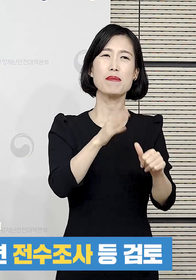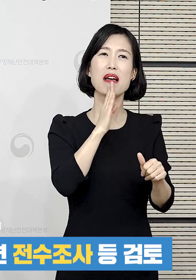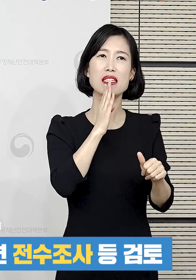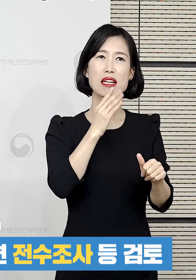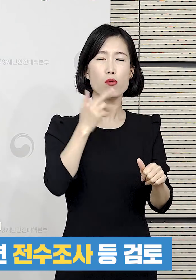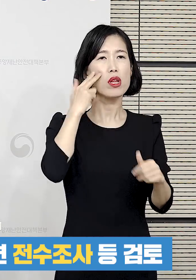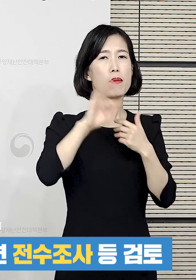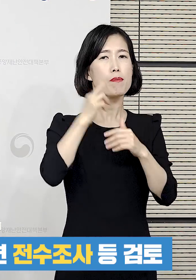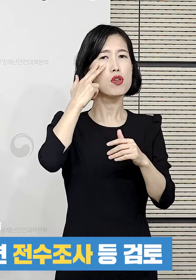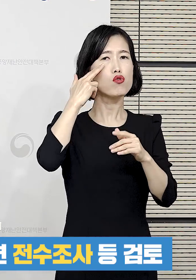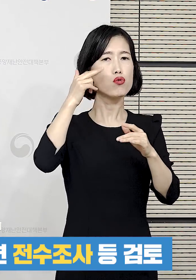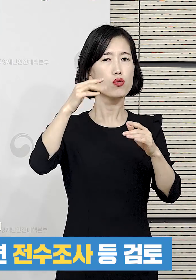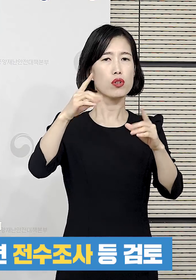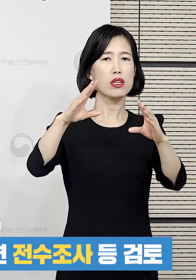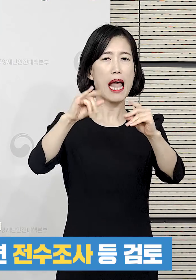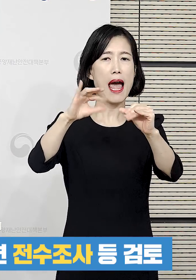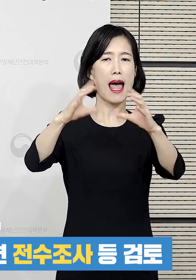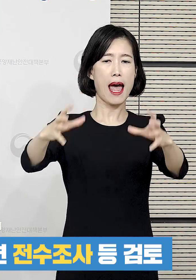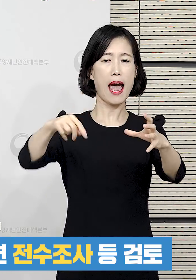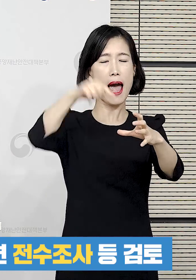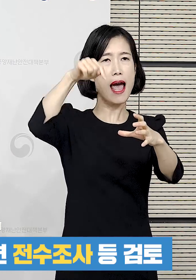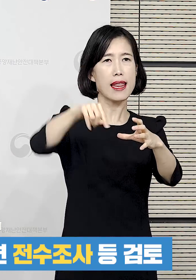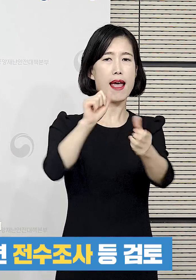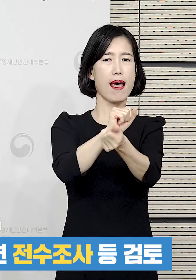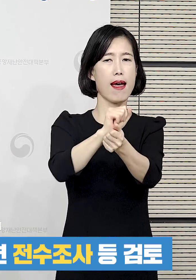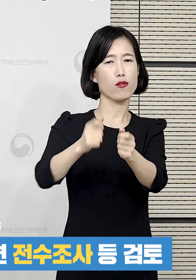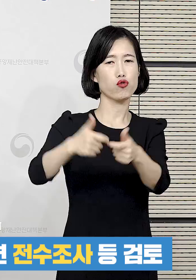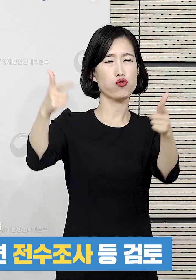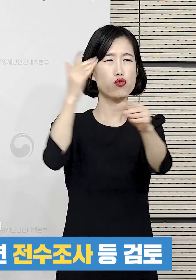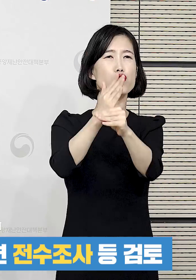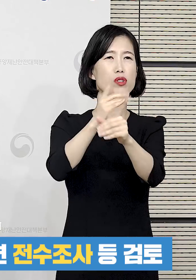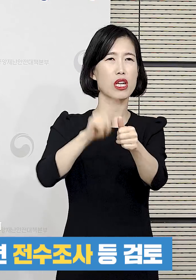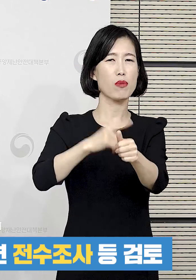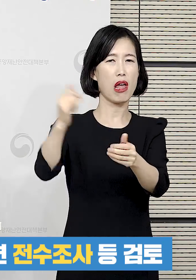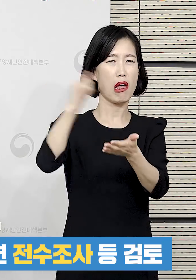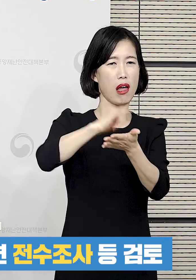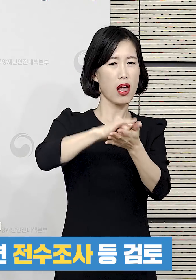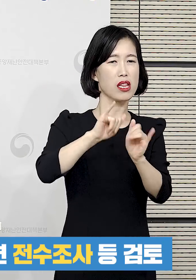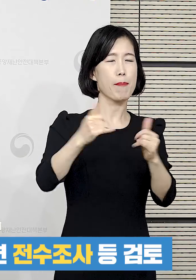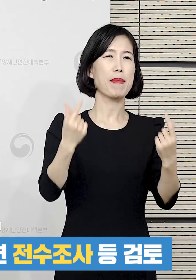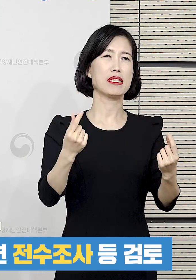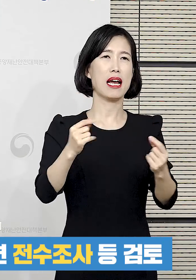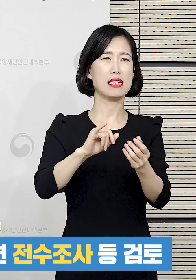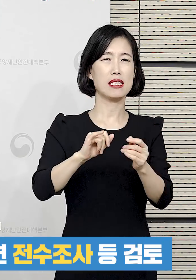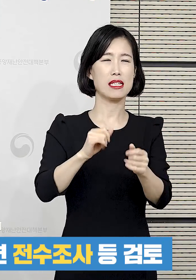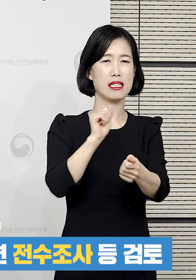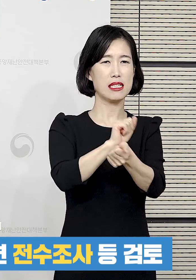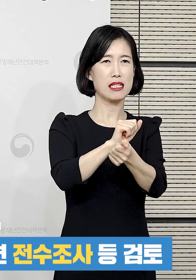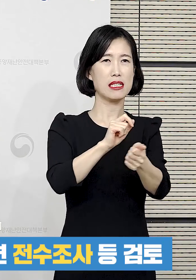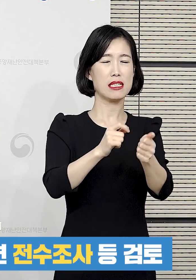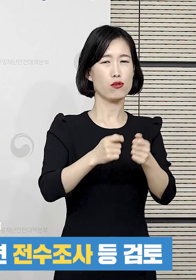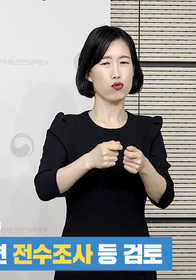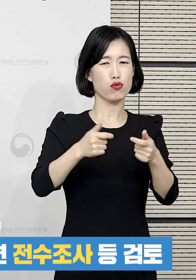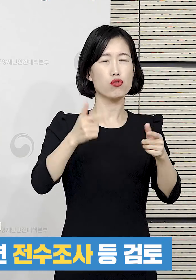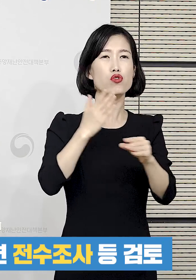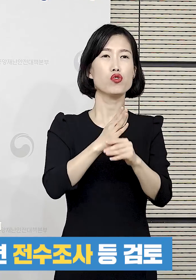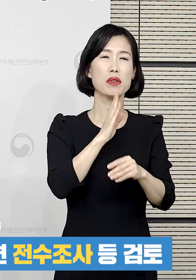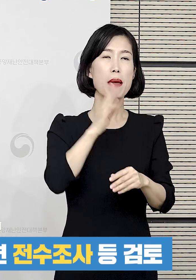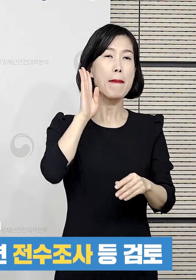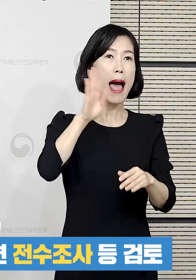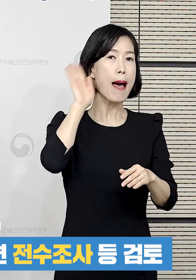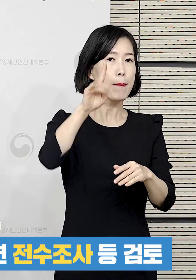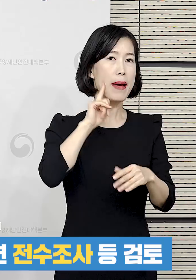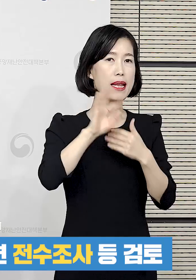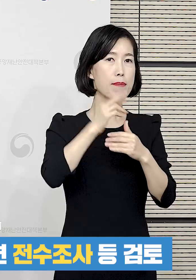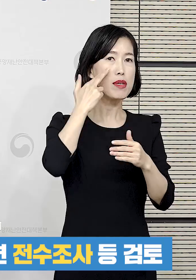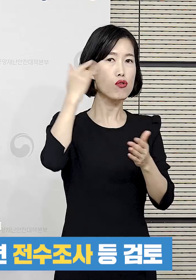계속해서 높아지는 그런 계약들이 있습니다. 왜냐하면 미국 자체의 발생률 자체가 높아지고 있기 때문에 그런 부분들이 유럽과